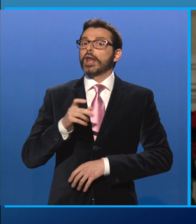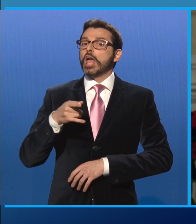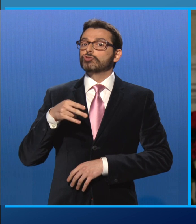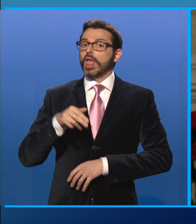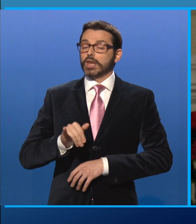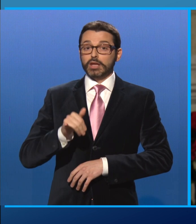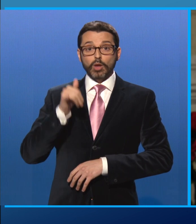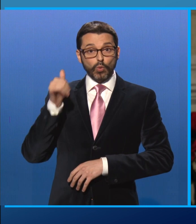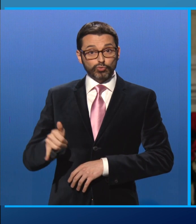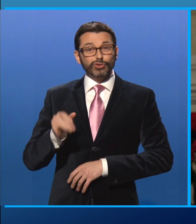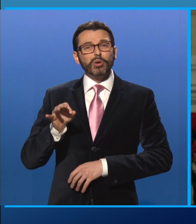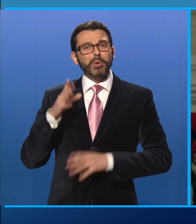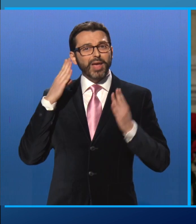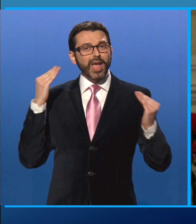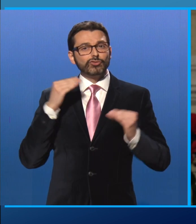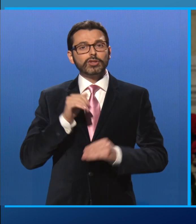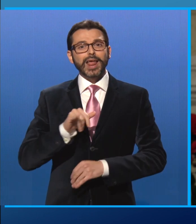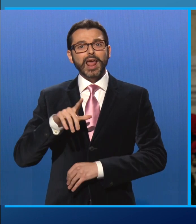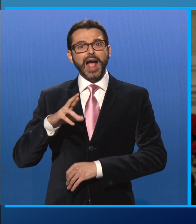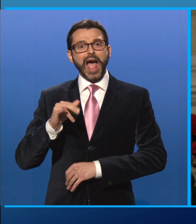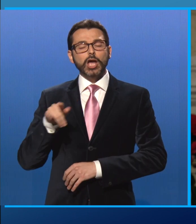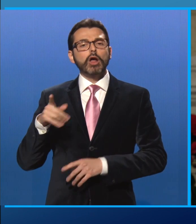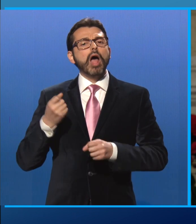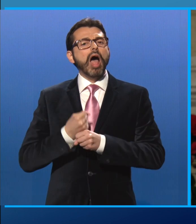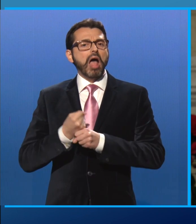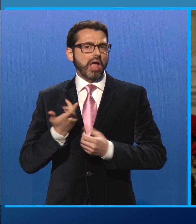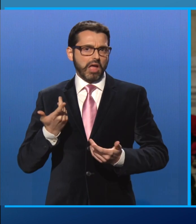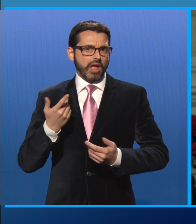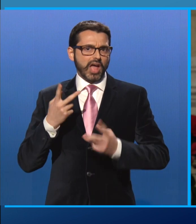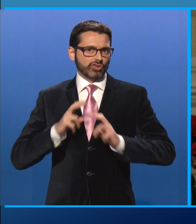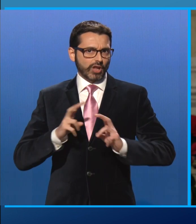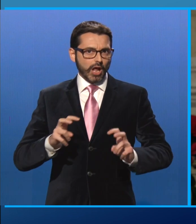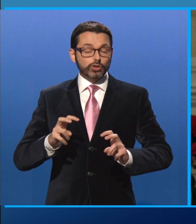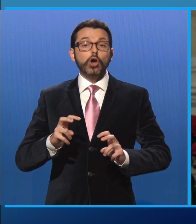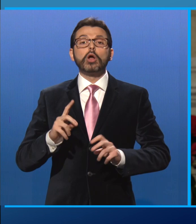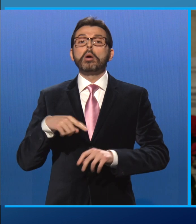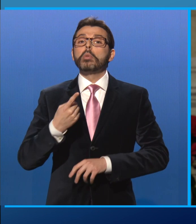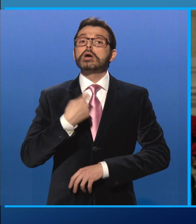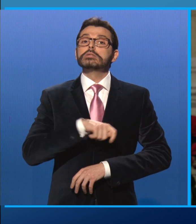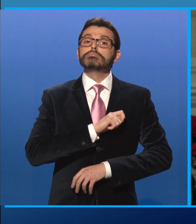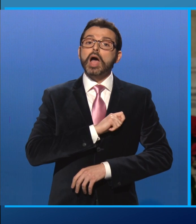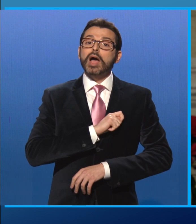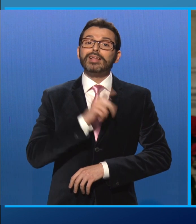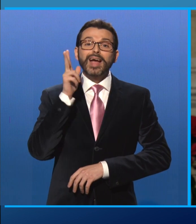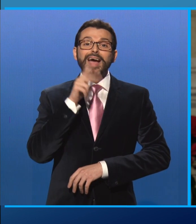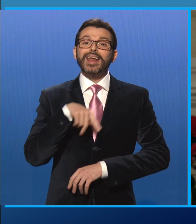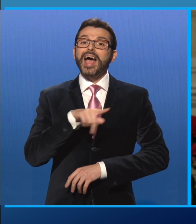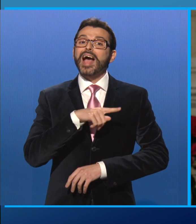svolgeva al Cairo la sua attività di ricercatore, alla morte in Spagna delle nostre ragazze che studiavano nel